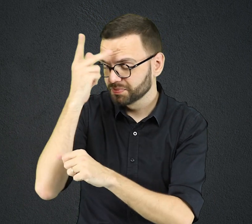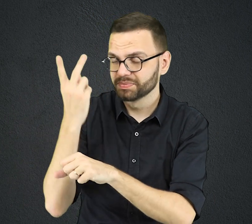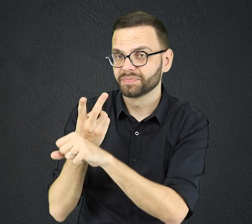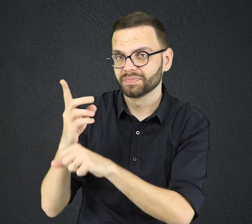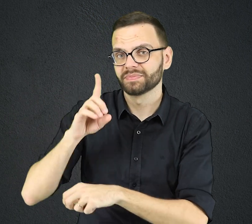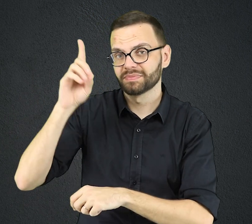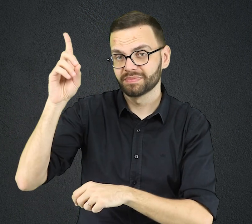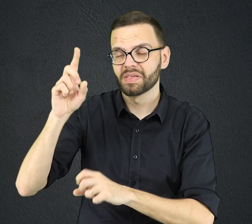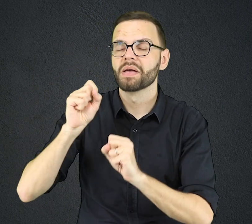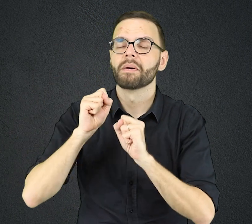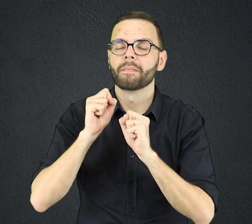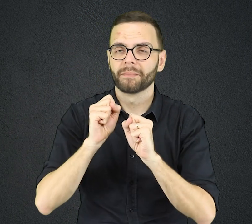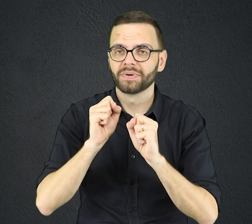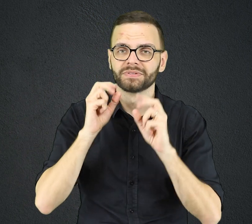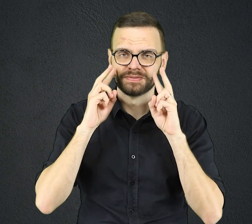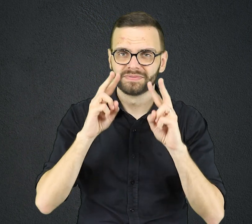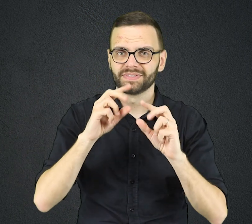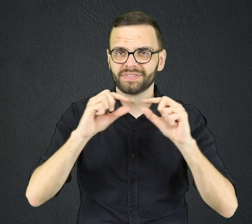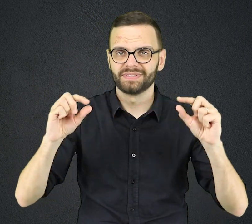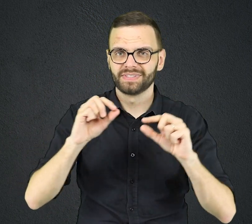transmundial.org.br